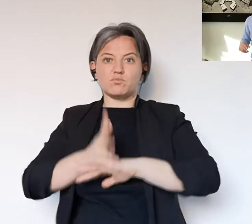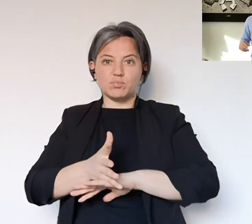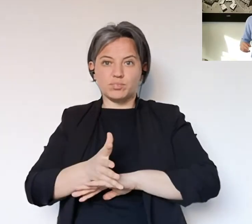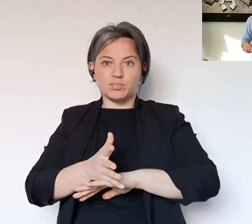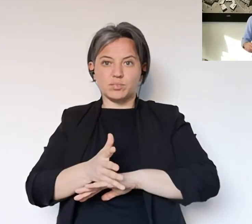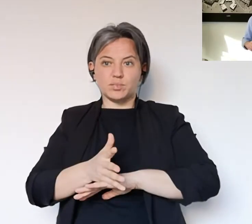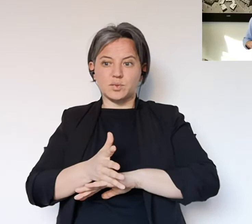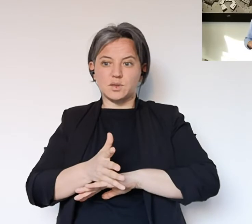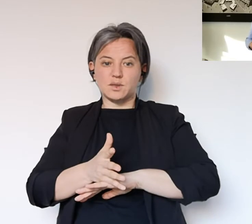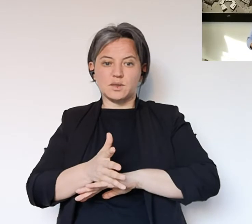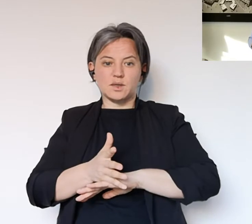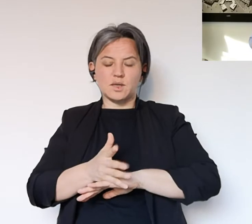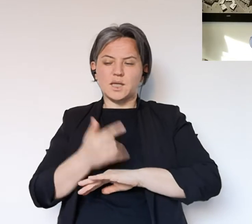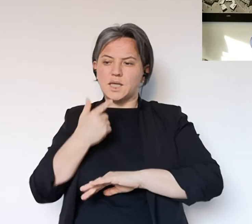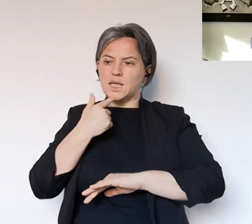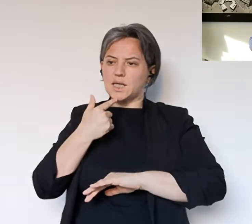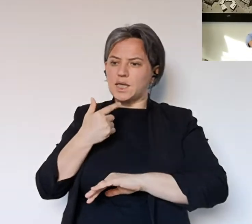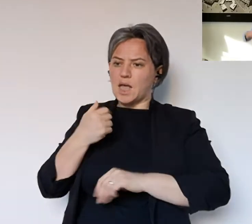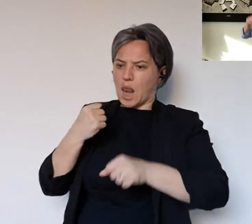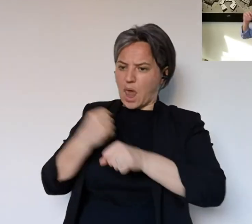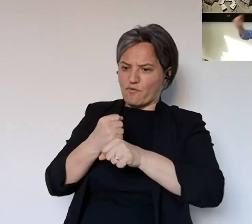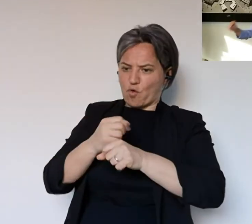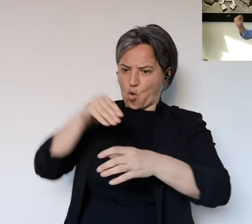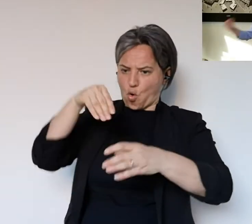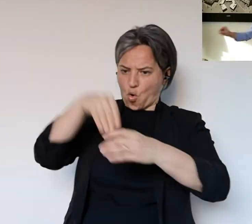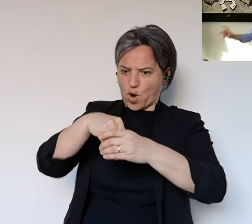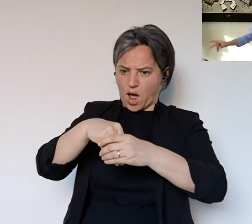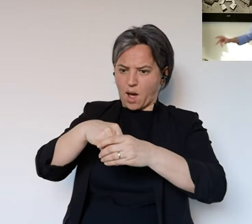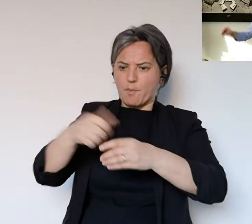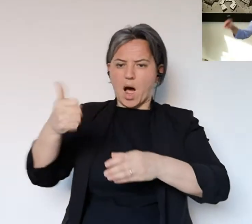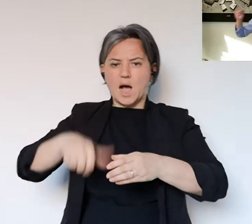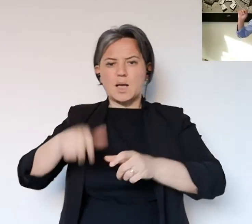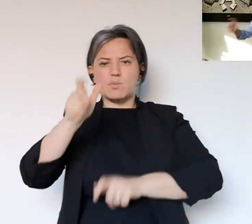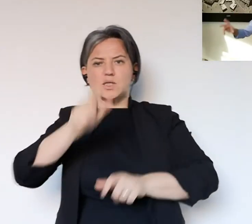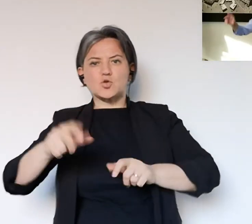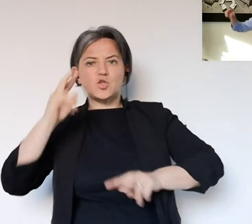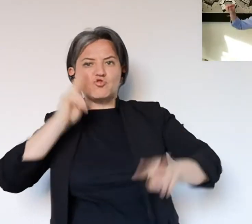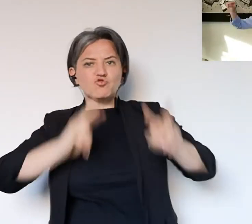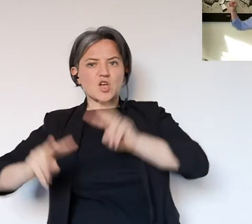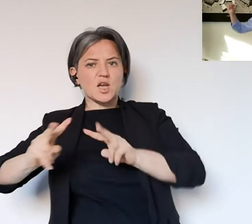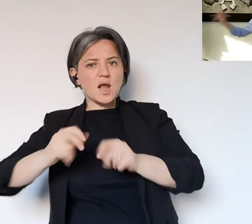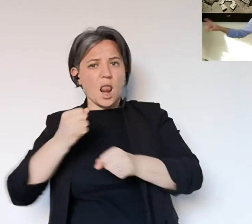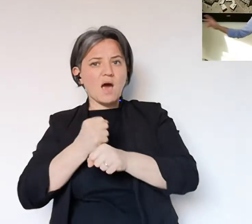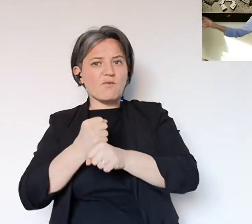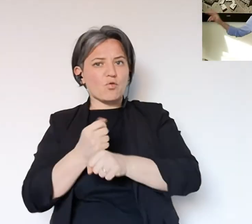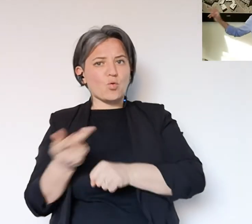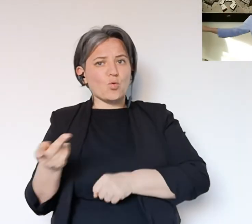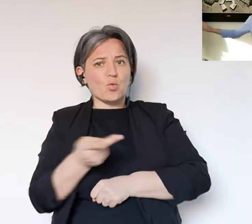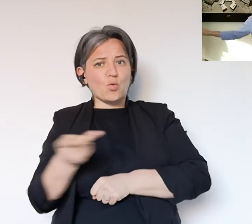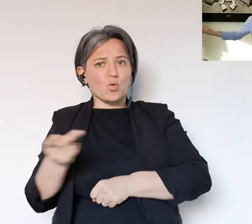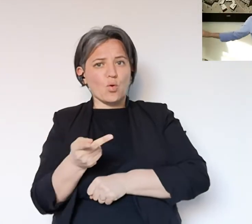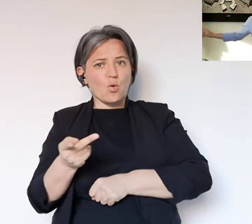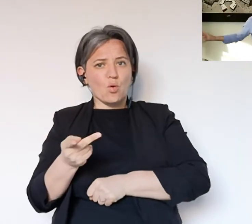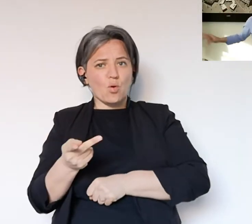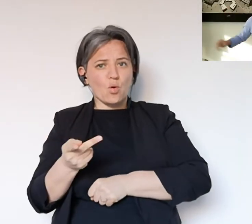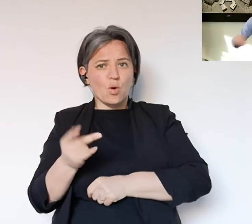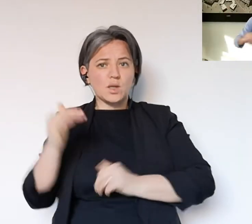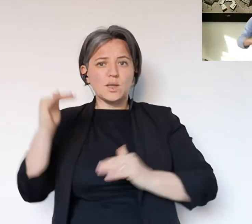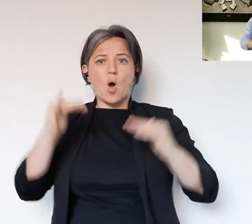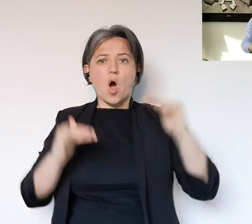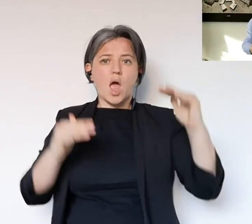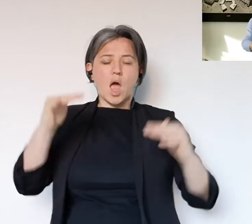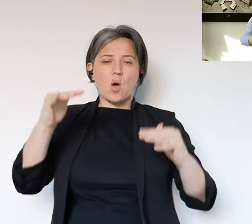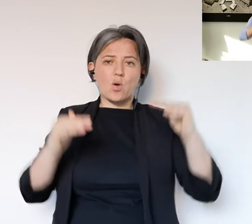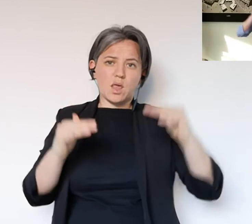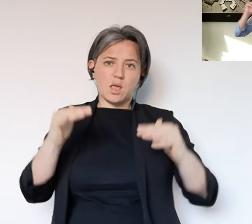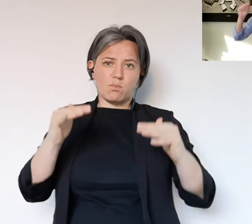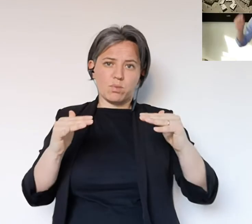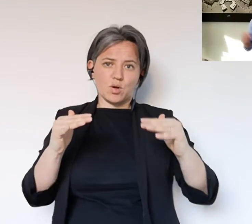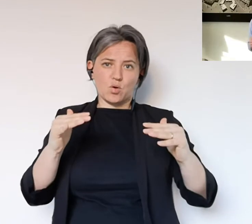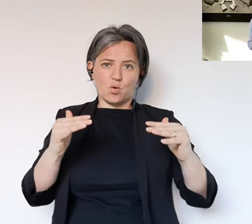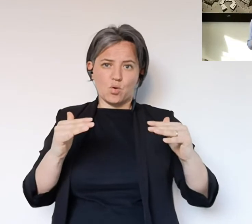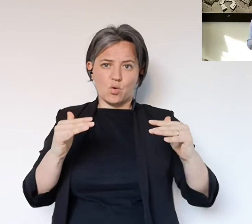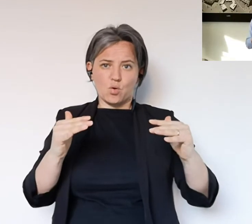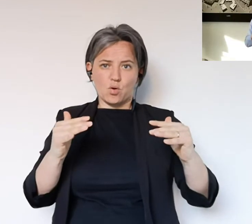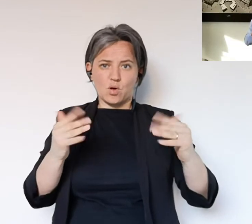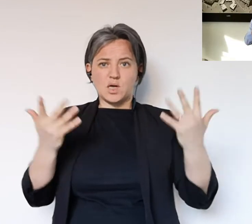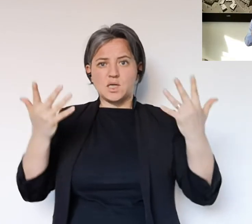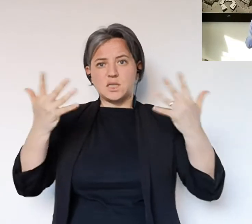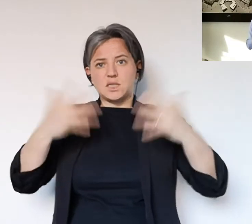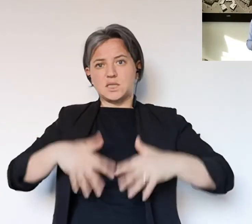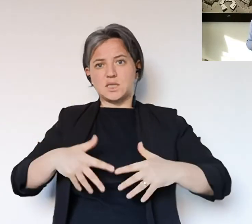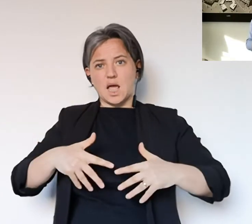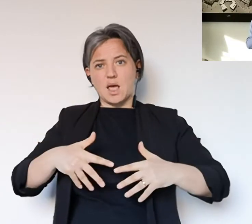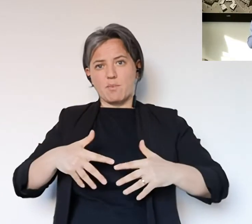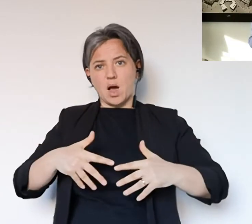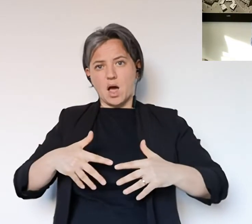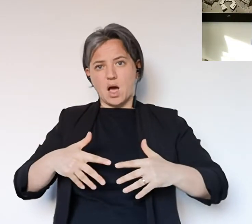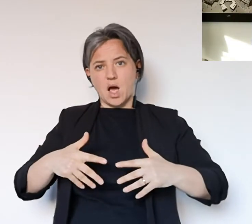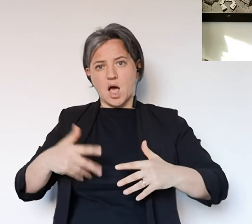perché sono opportunità per chi lavora ma sono anche la risposta a chi deve cercare da lavorare, cioè sono quelli che tengono